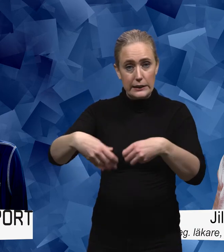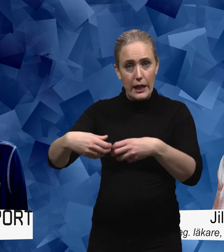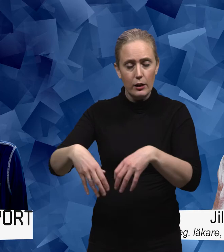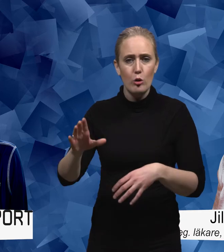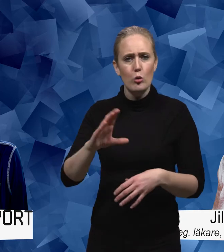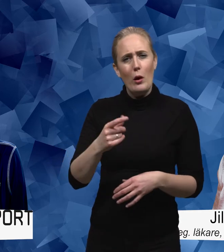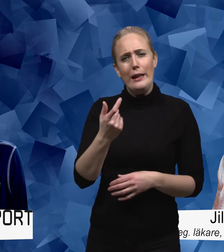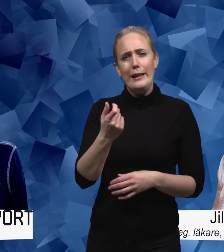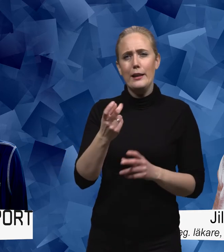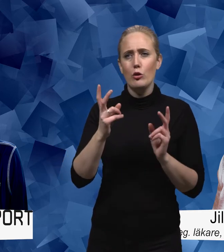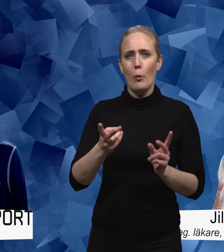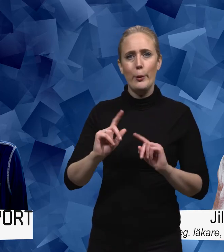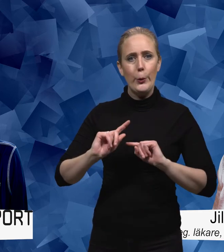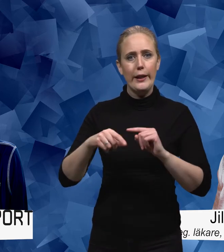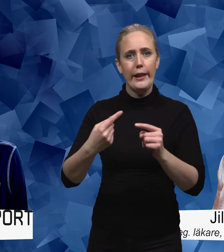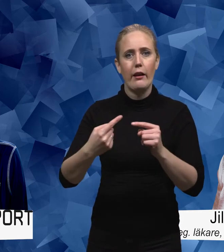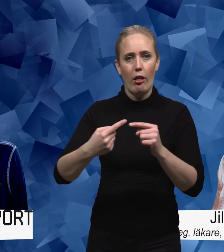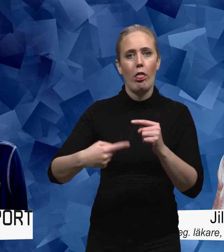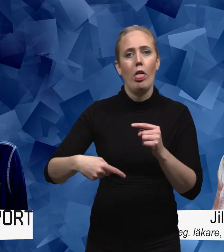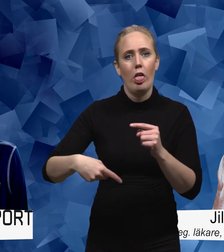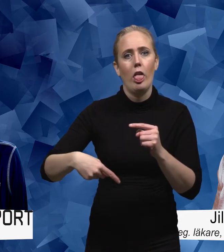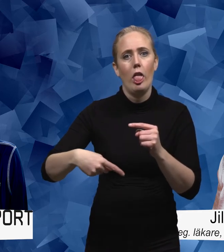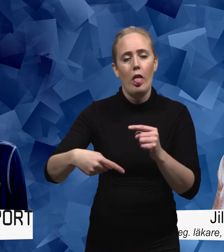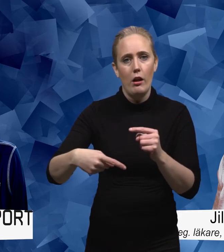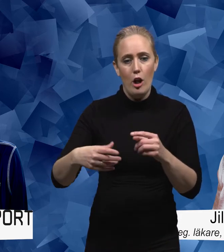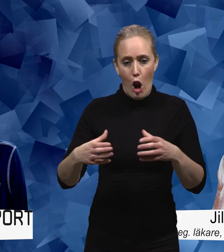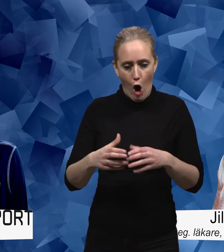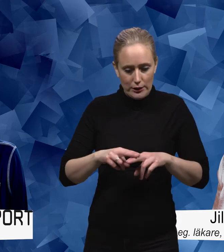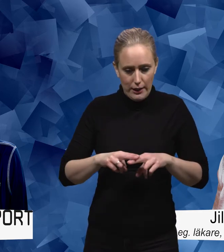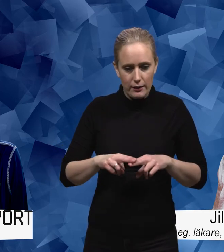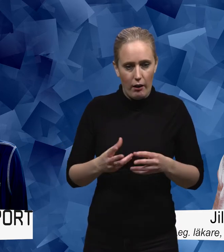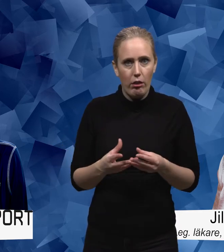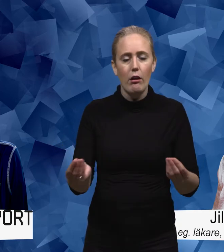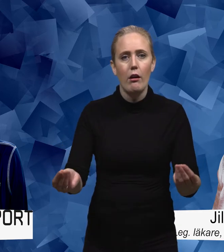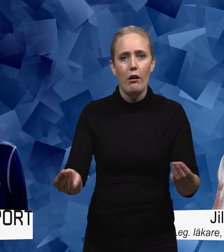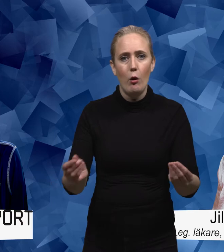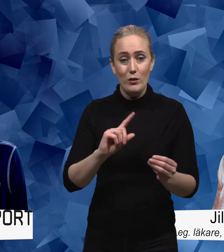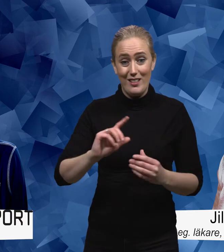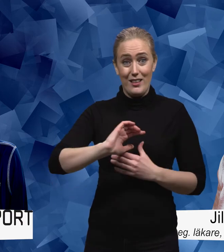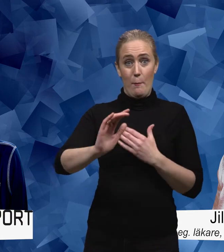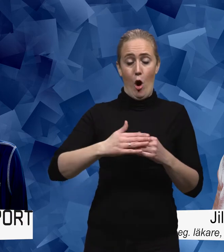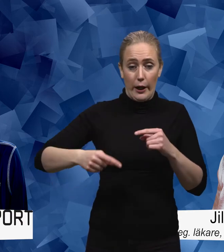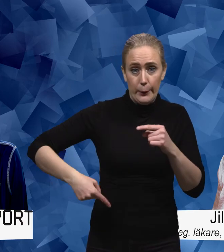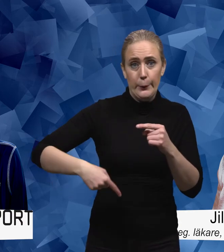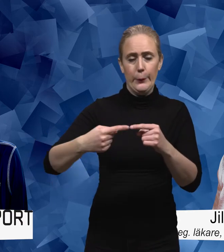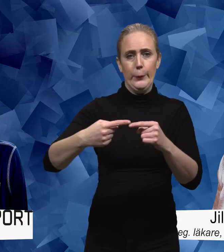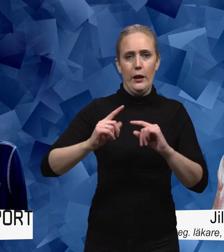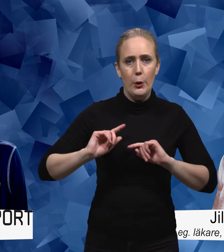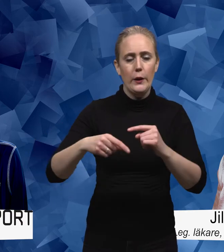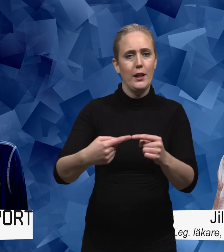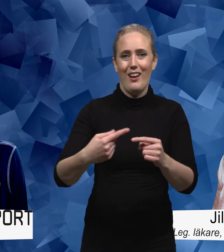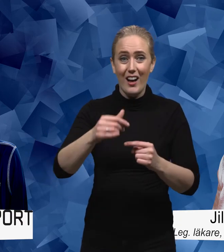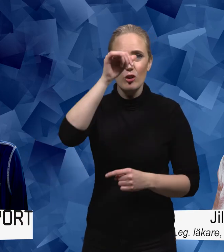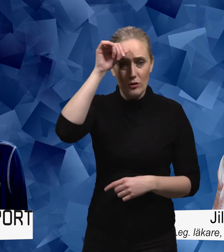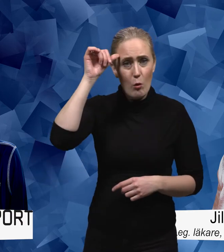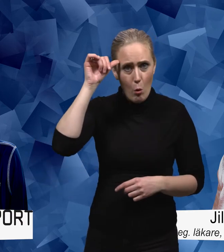ramlat ur rutinen lagkänslan och att det kan vara svårt att komma tillbaka på banan igen så här gäller det